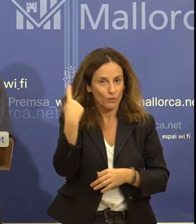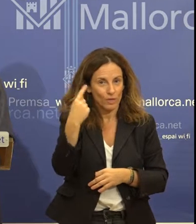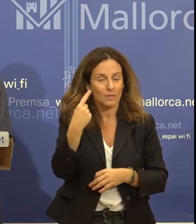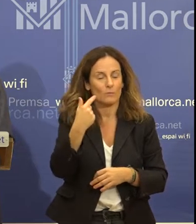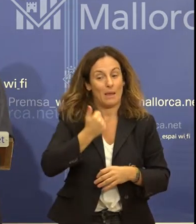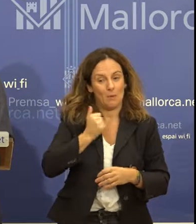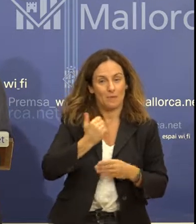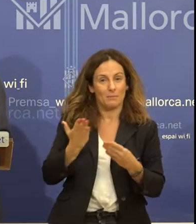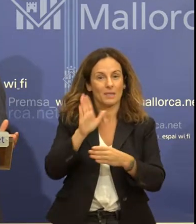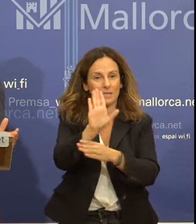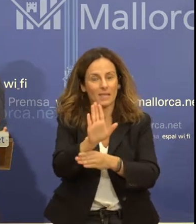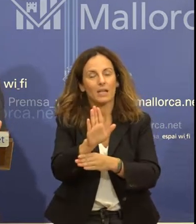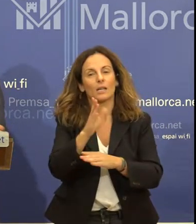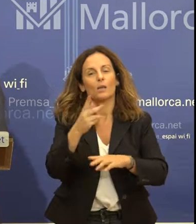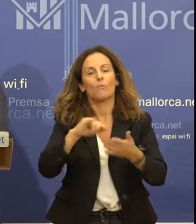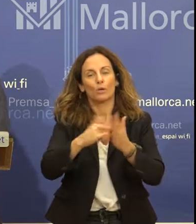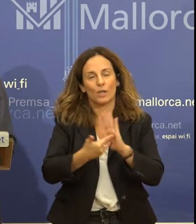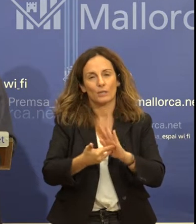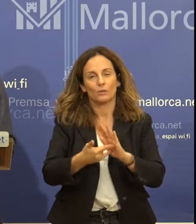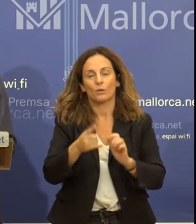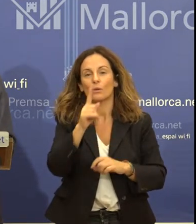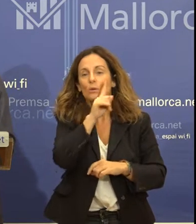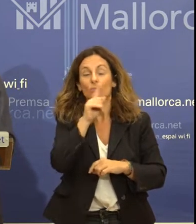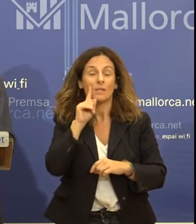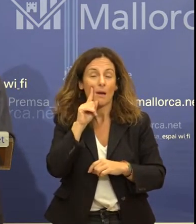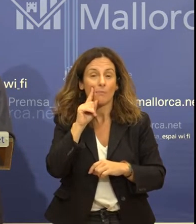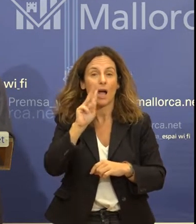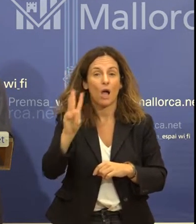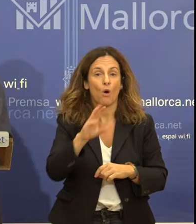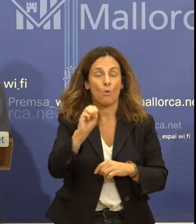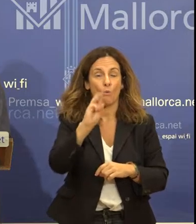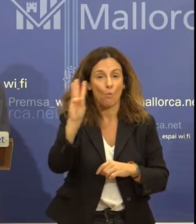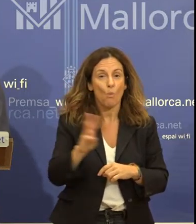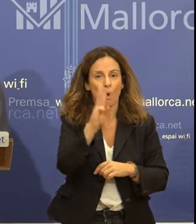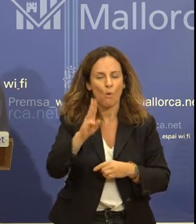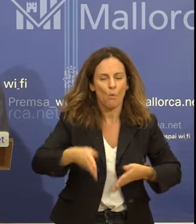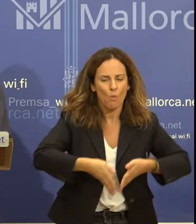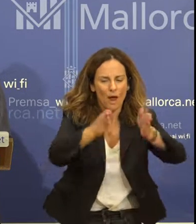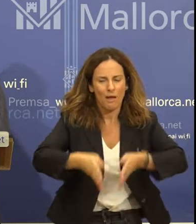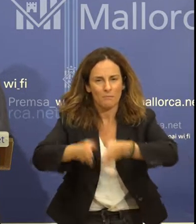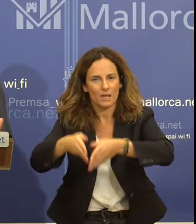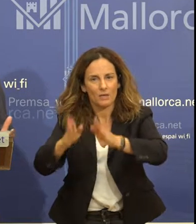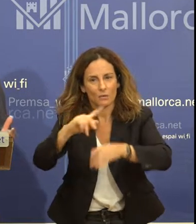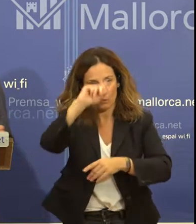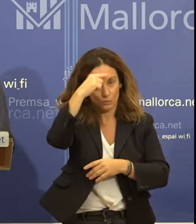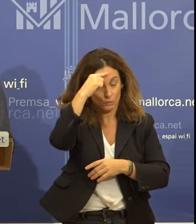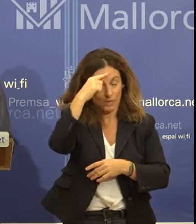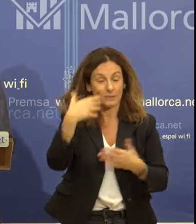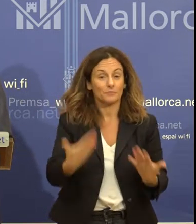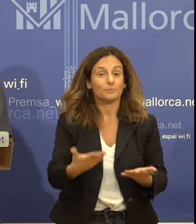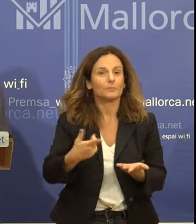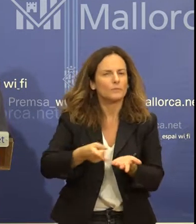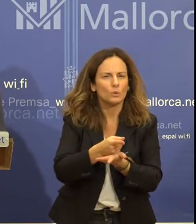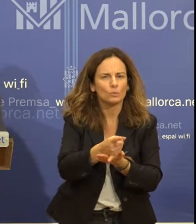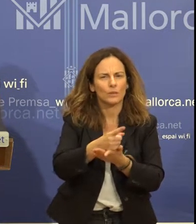de cultura. Un projecte que farà possible la creació de rutes culturals, camins culturals